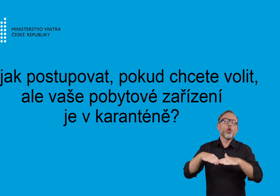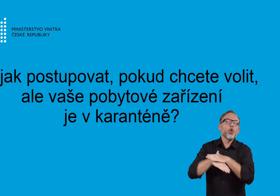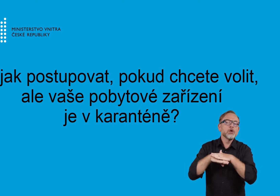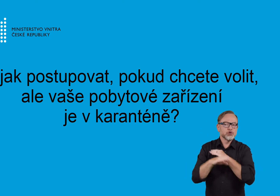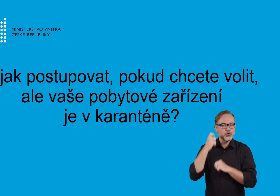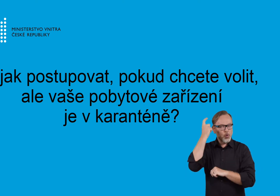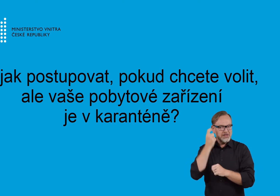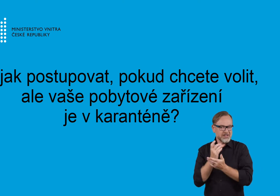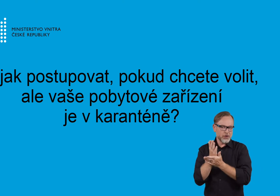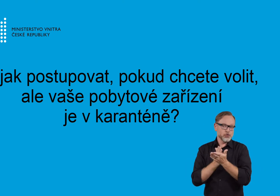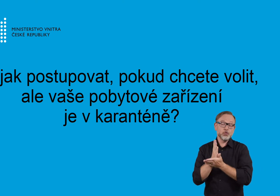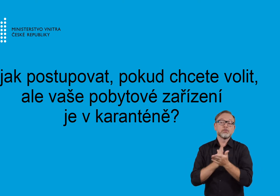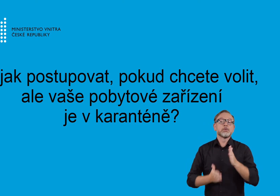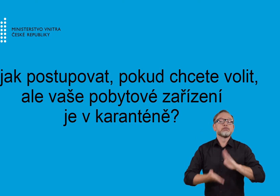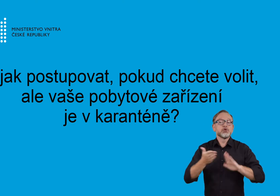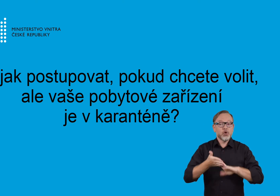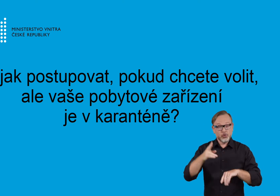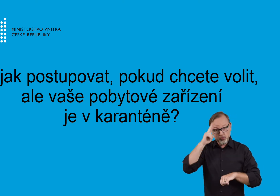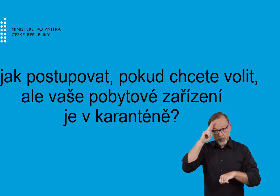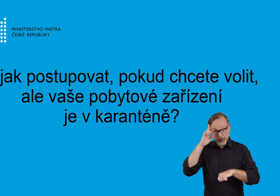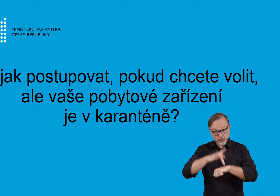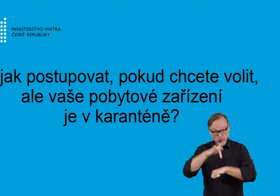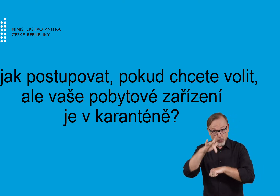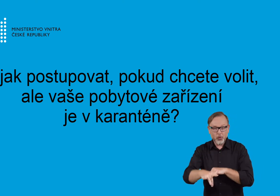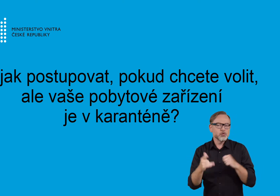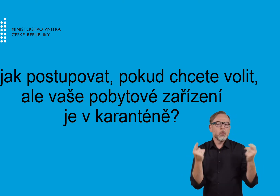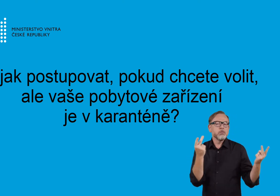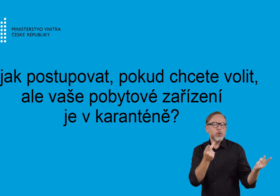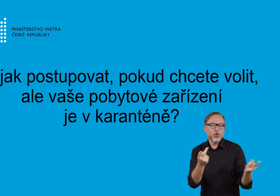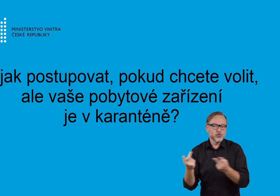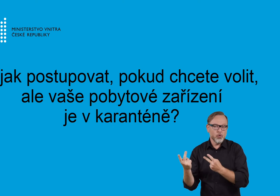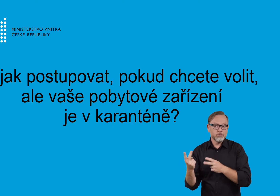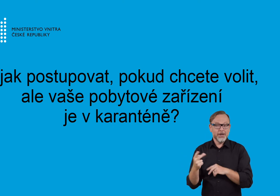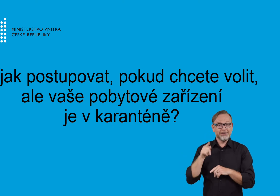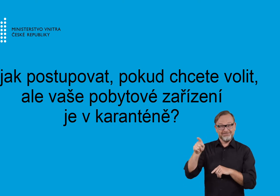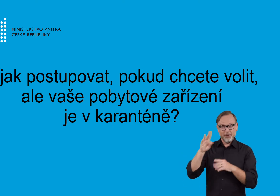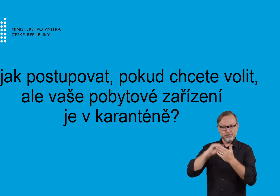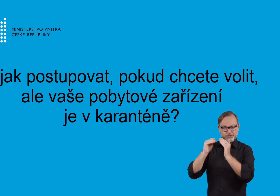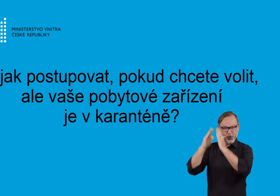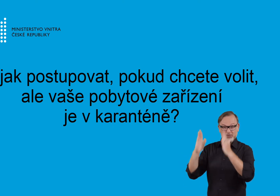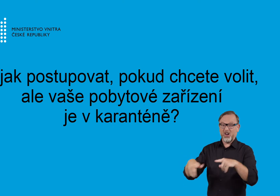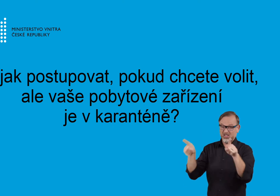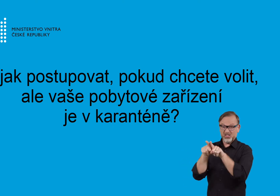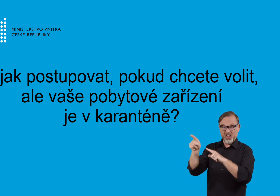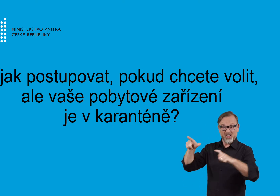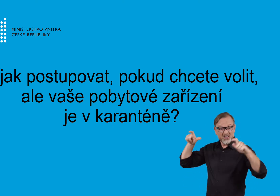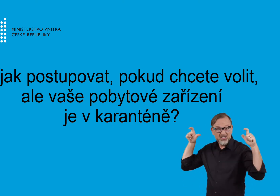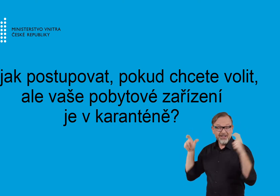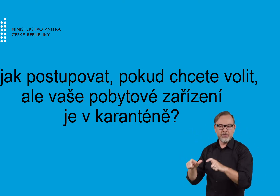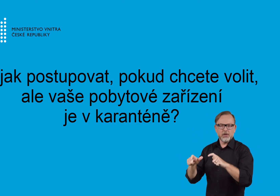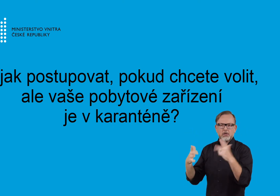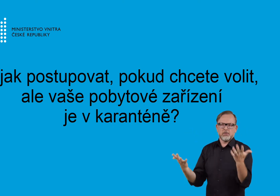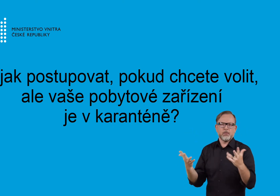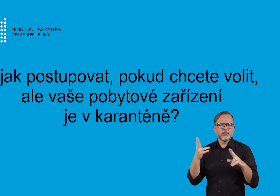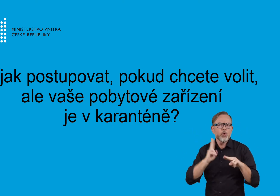například domov pro seniory nebo jiné zařízení, ve kterém dlouhodobě pobýváte, je uzavřeno